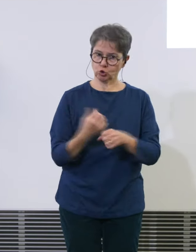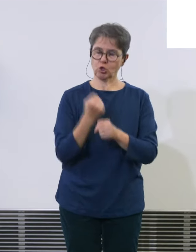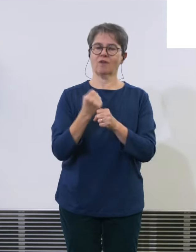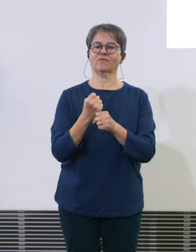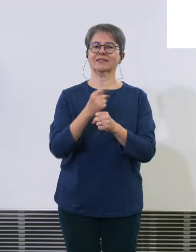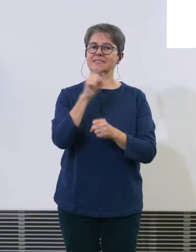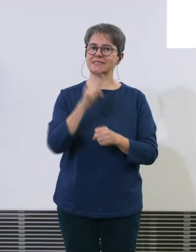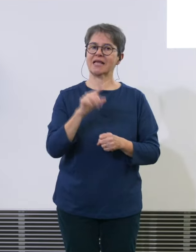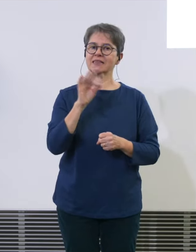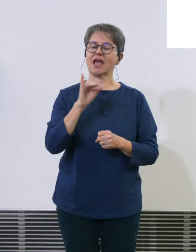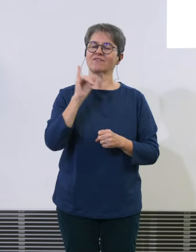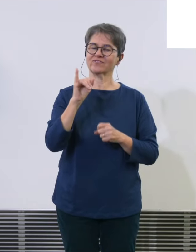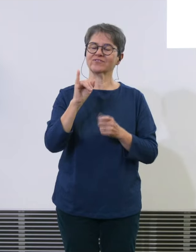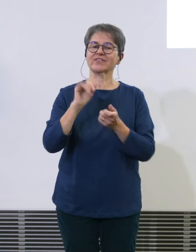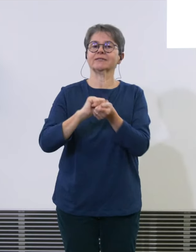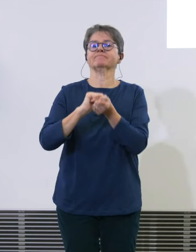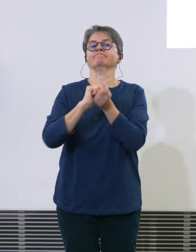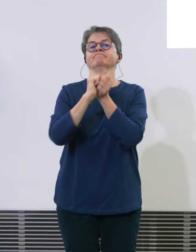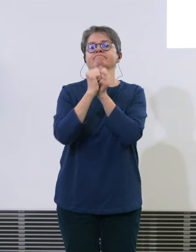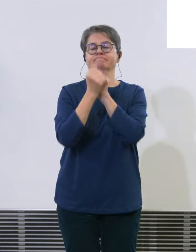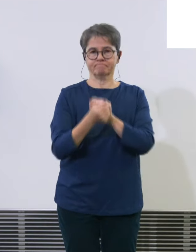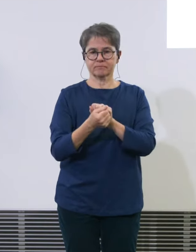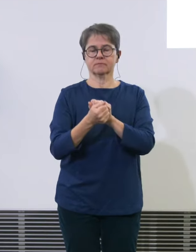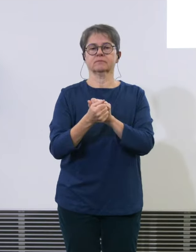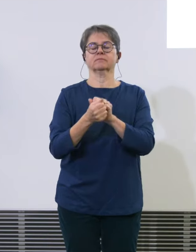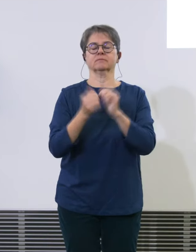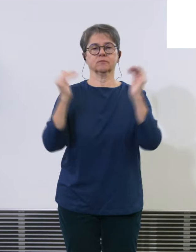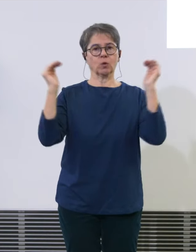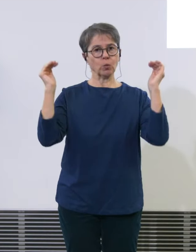Flotternerneuerung weil die Erneuerung der Flugzeug zu